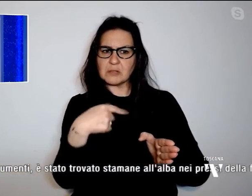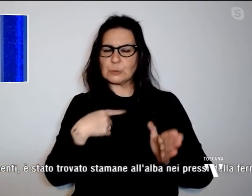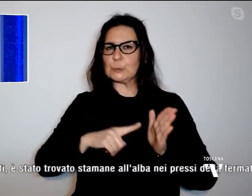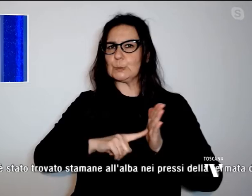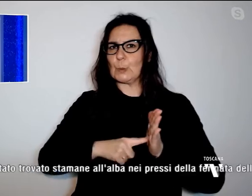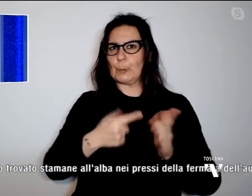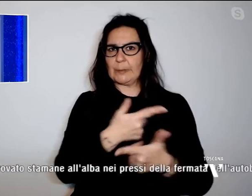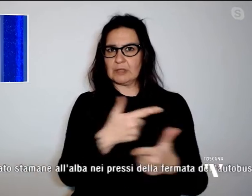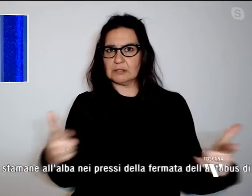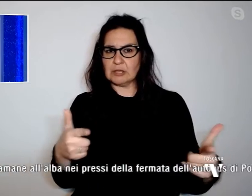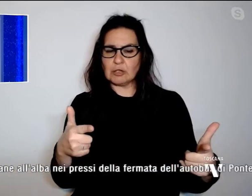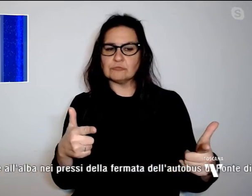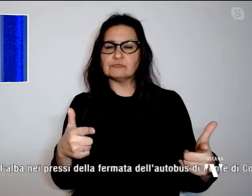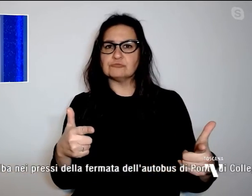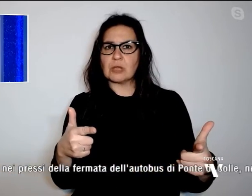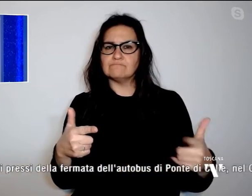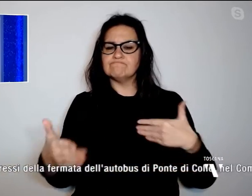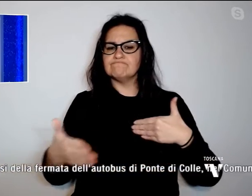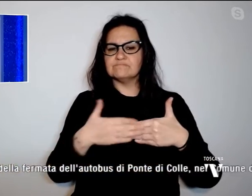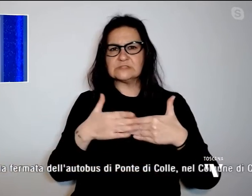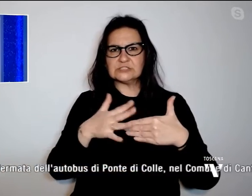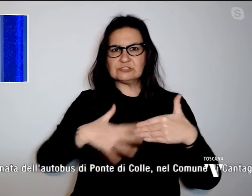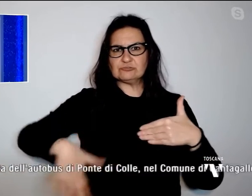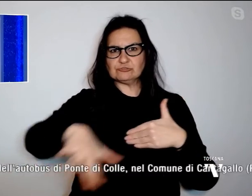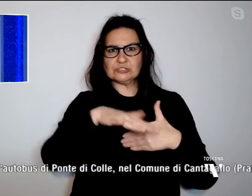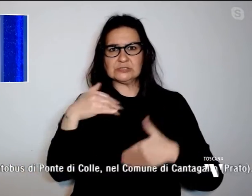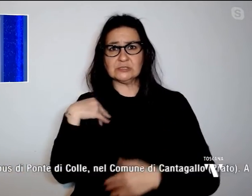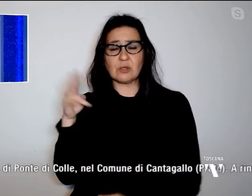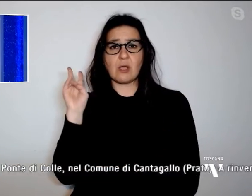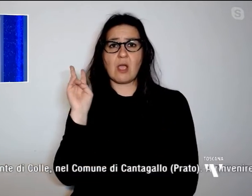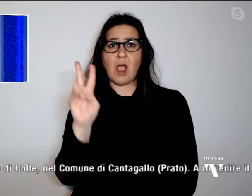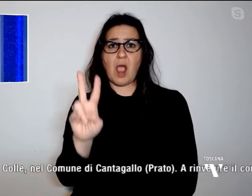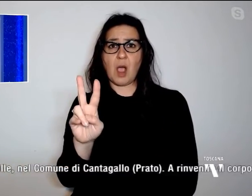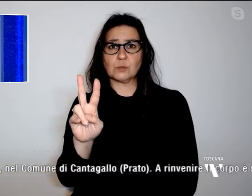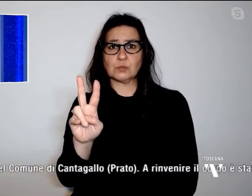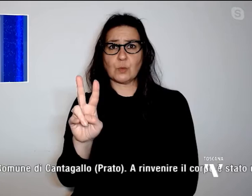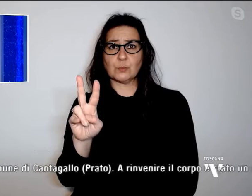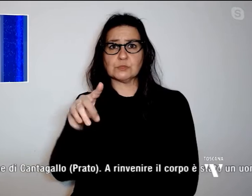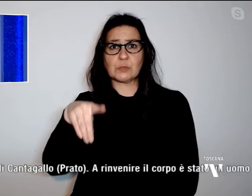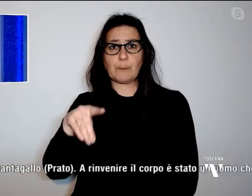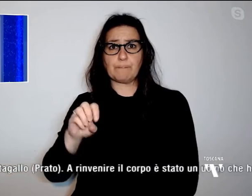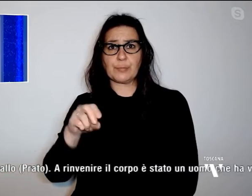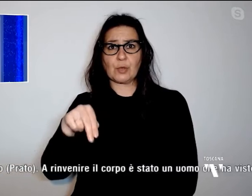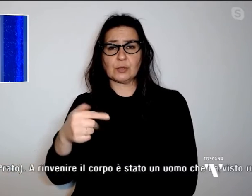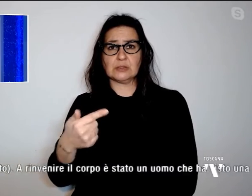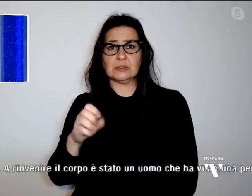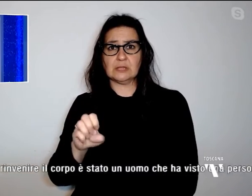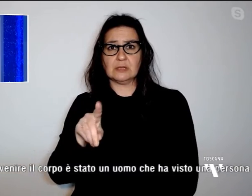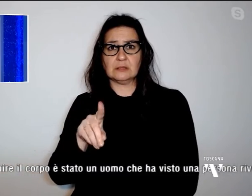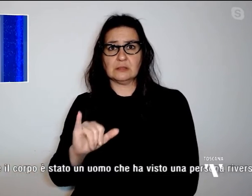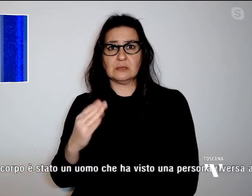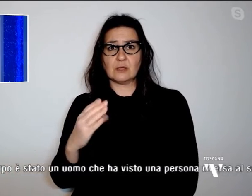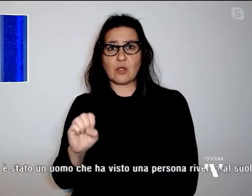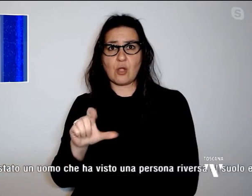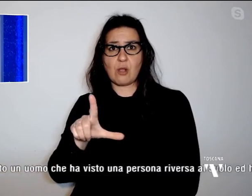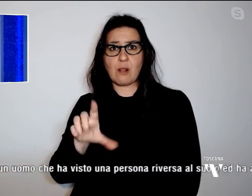all'alba nei pressi della fermata dell'autobus di Ponte di Colle, nel comune di Cantagallo,